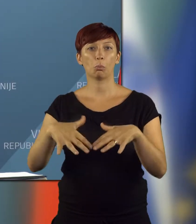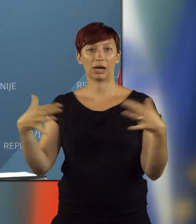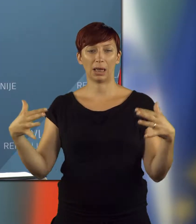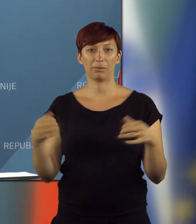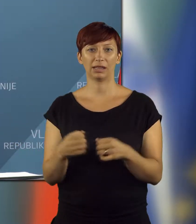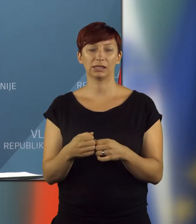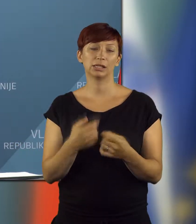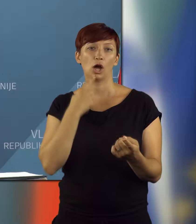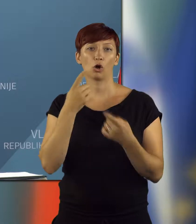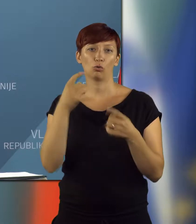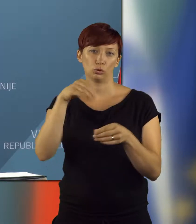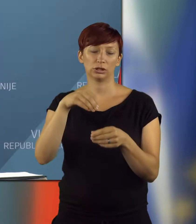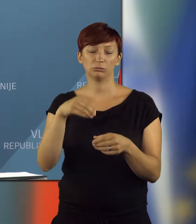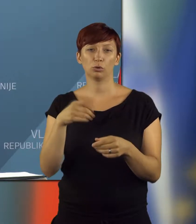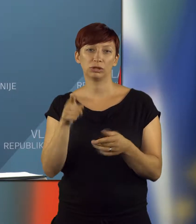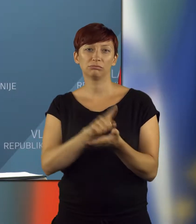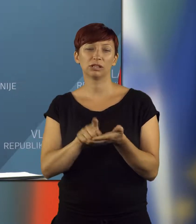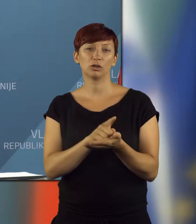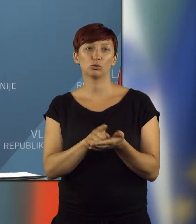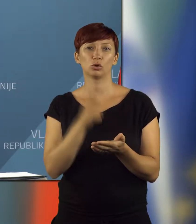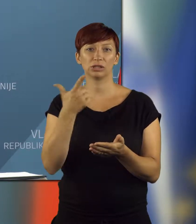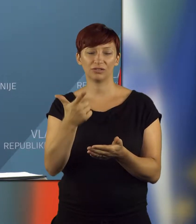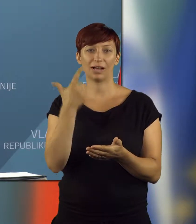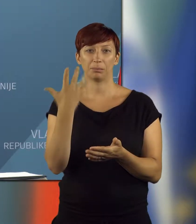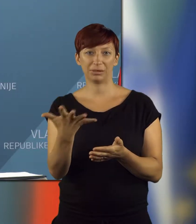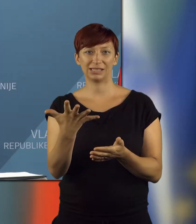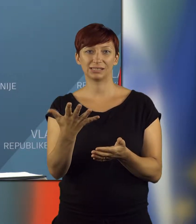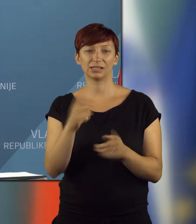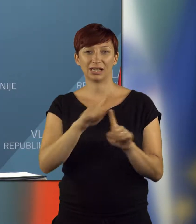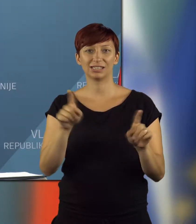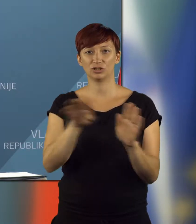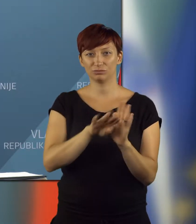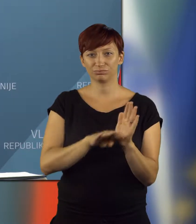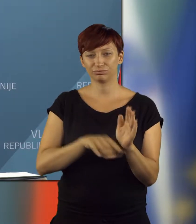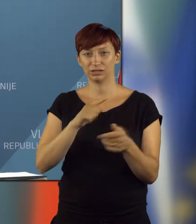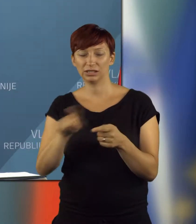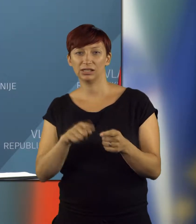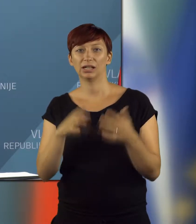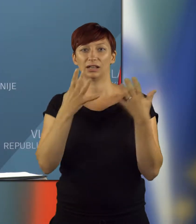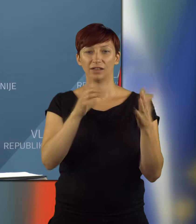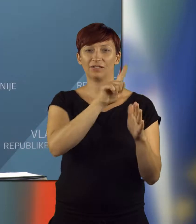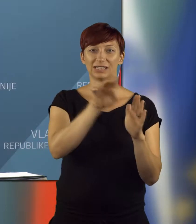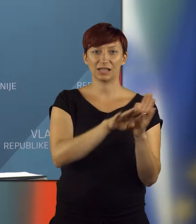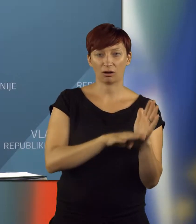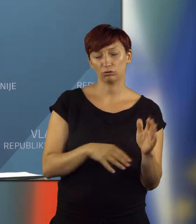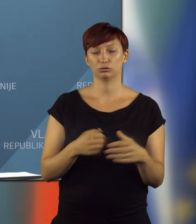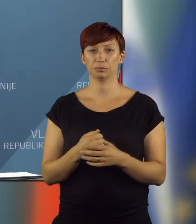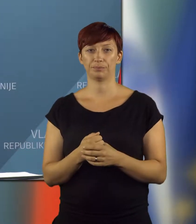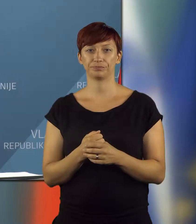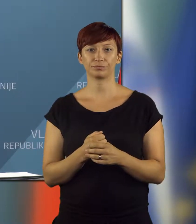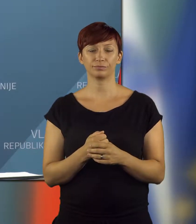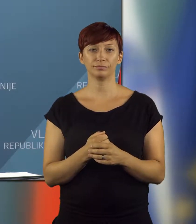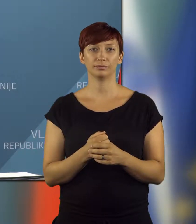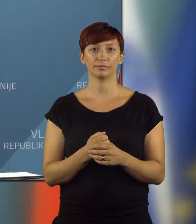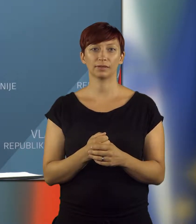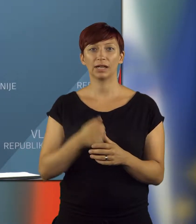parlament. Govorimo v tem trenutku o 52 predpisih, od tega o devetih zakonih.